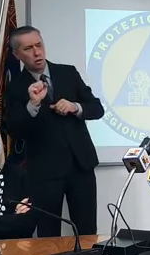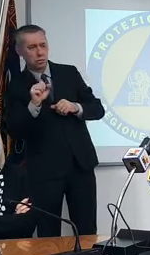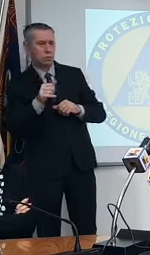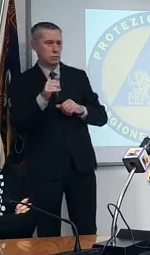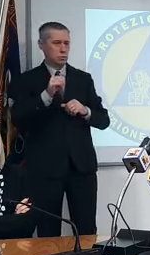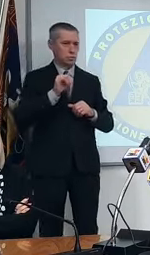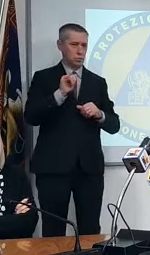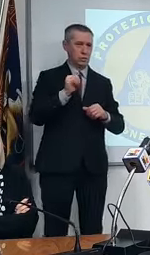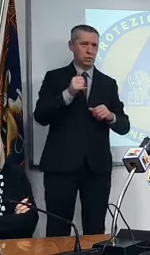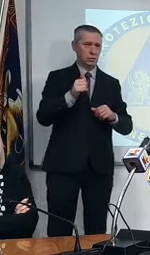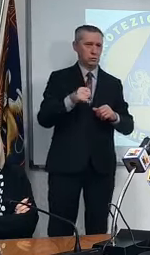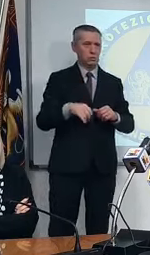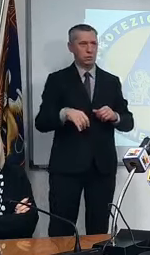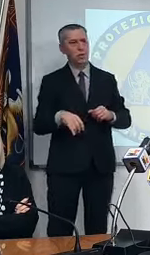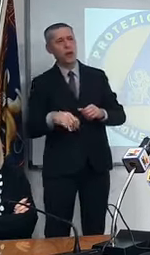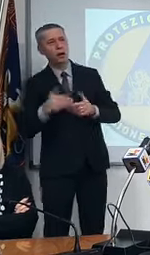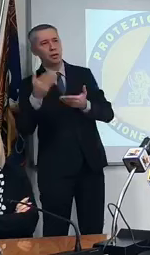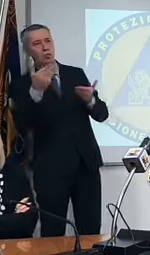bene benvenuto